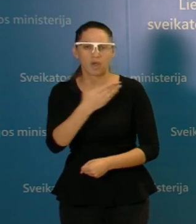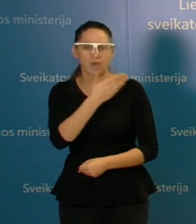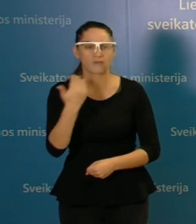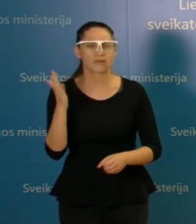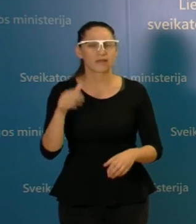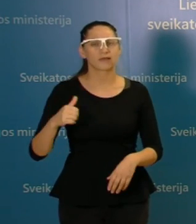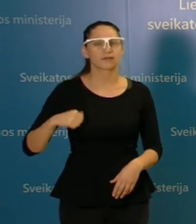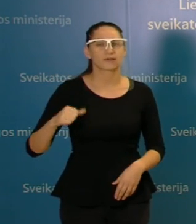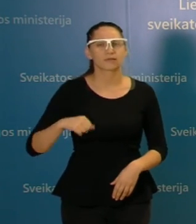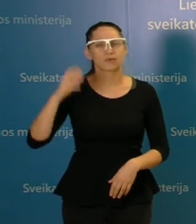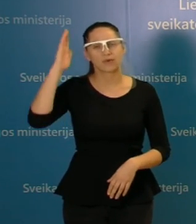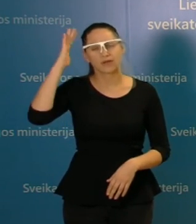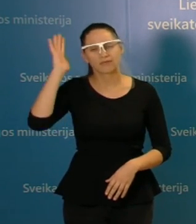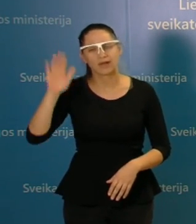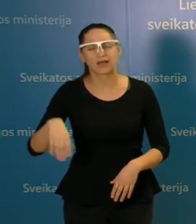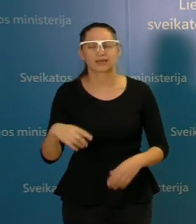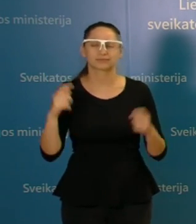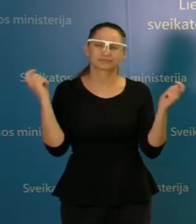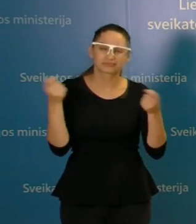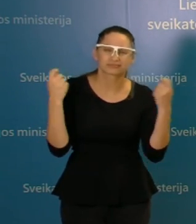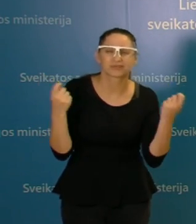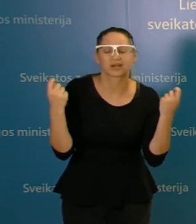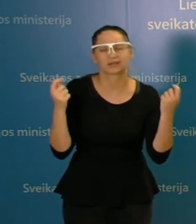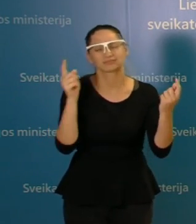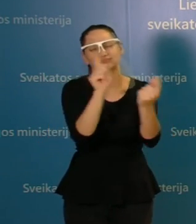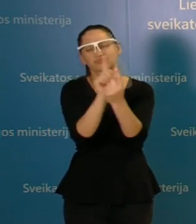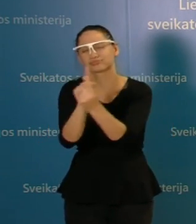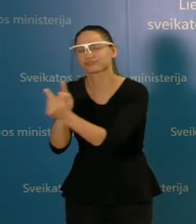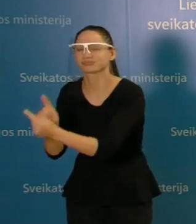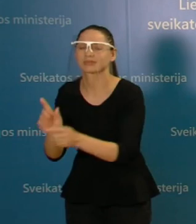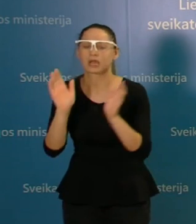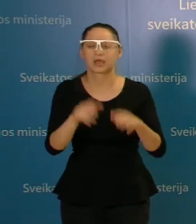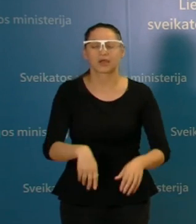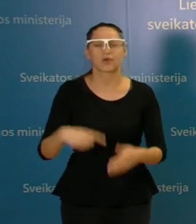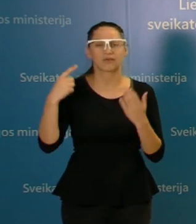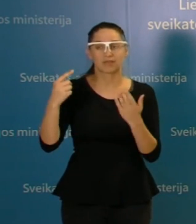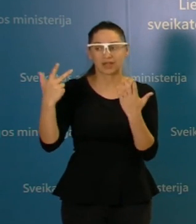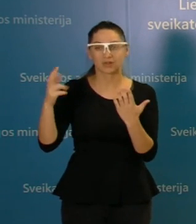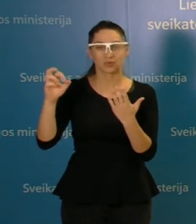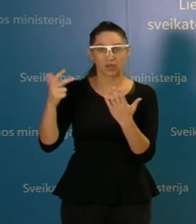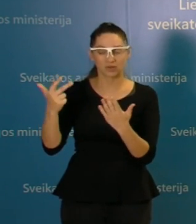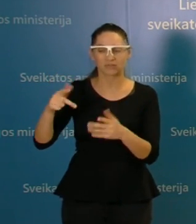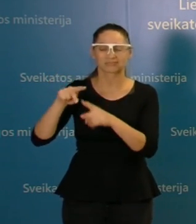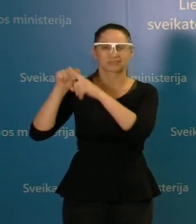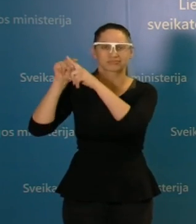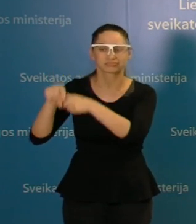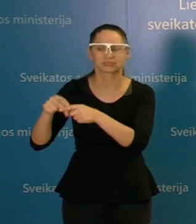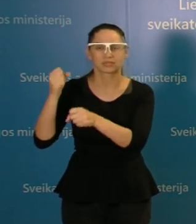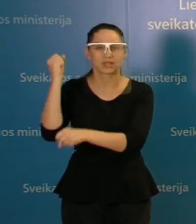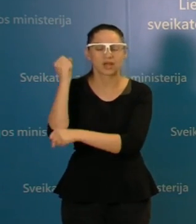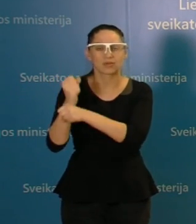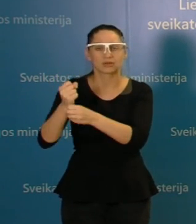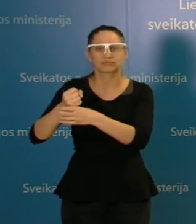toliau baliavosim, lakstysim, o karštojai linija turės ištisai plėstis